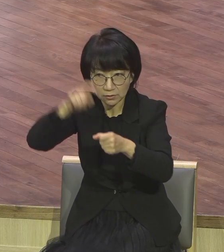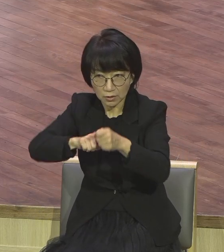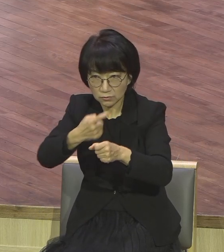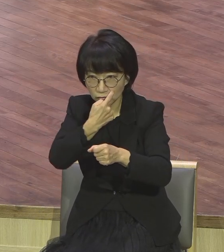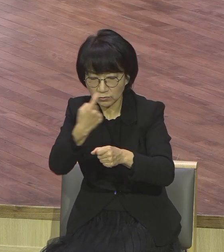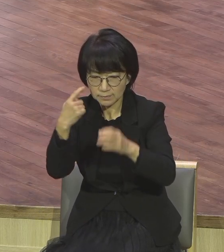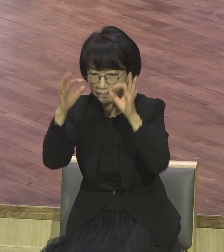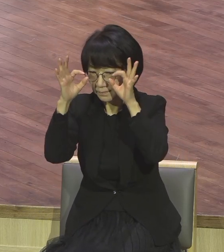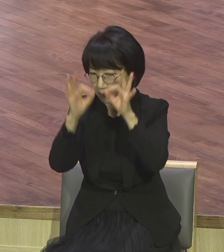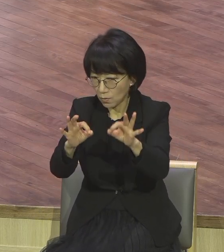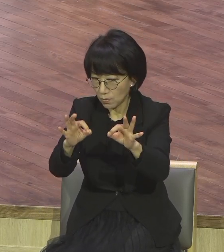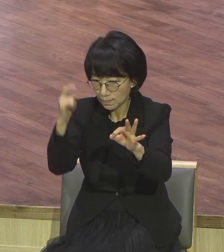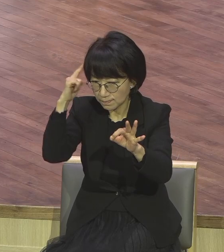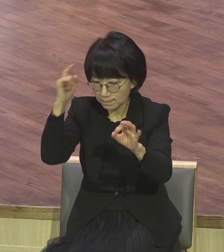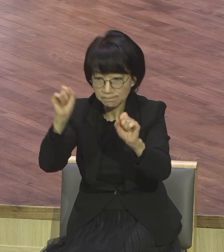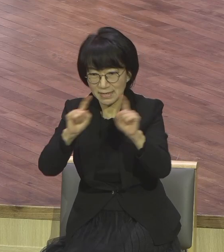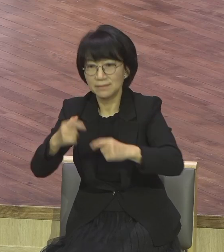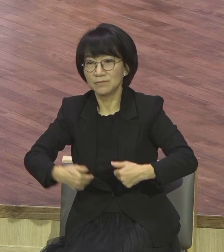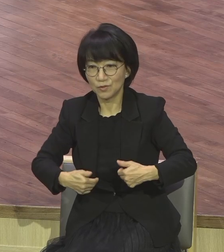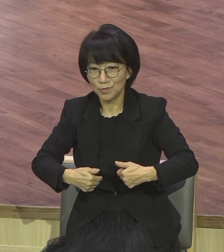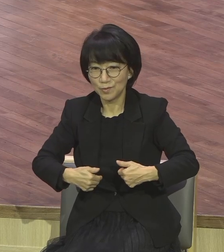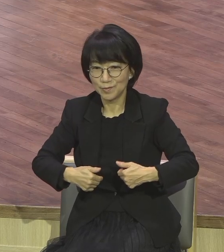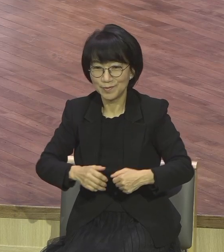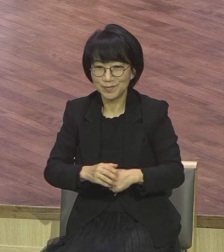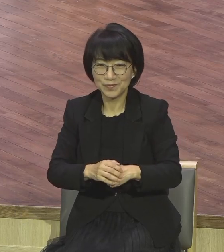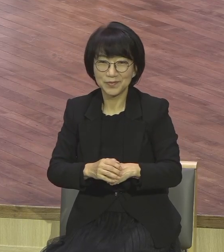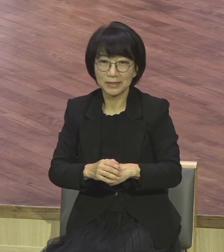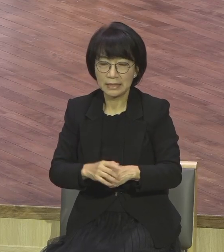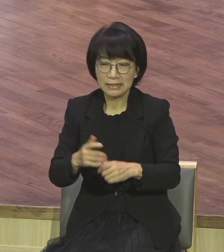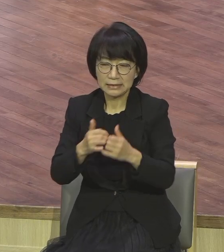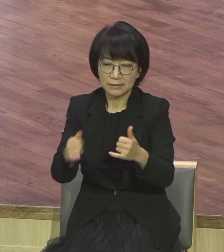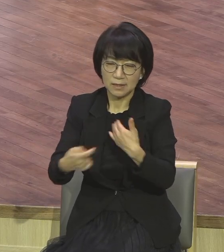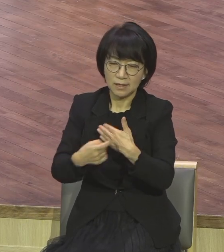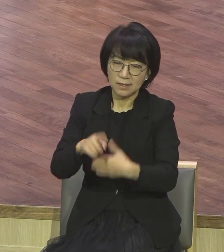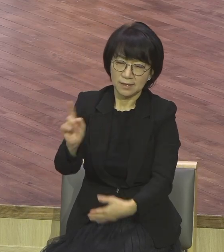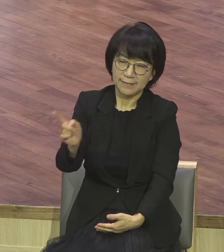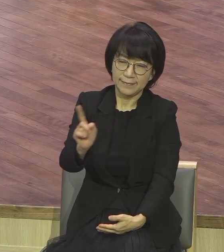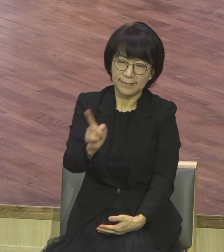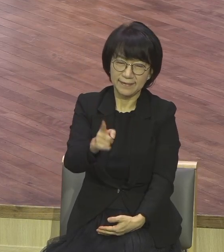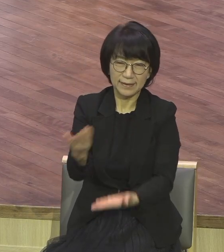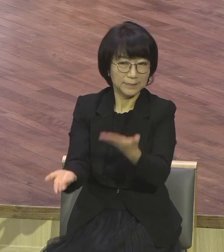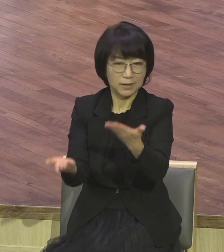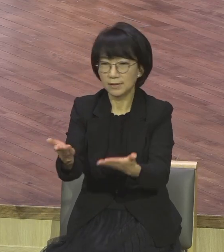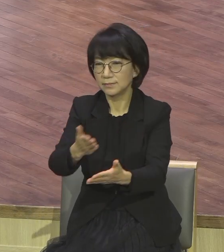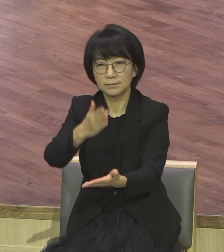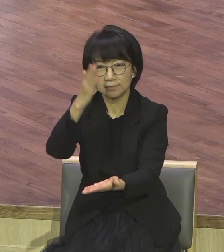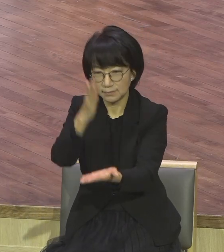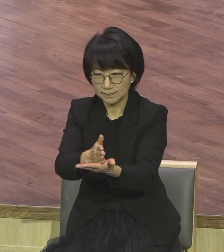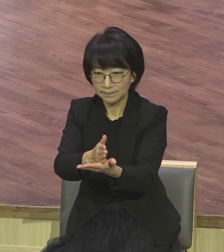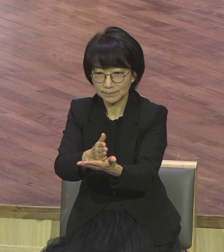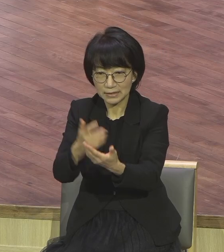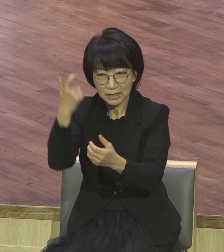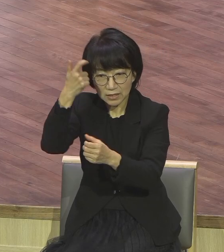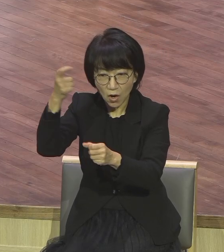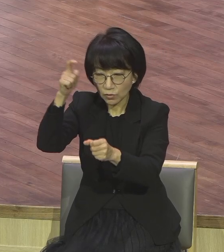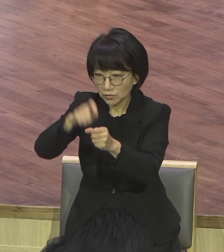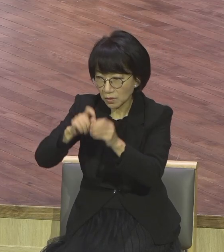영적 시각을 사람을 육신적인 상식으로 판단하면 안 돼요. 그 사람 영적으로 바라봐야 돼요. 그러면 시험 될 것도 없고 도로